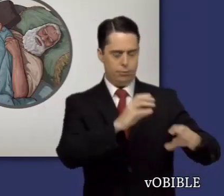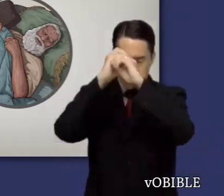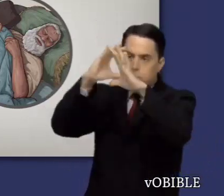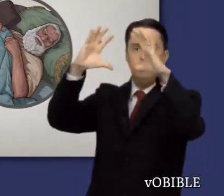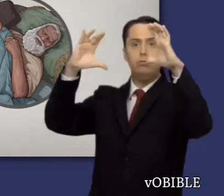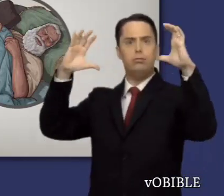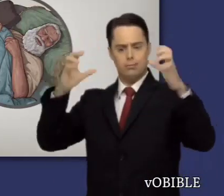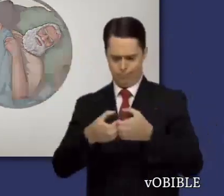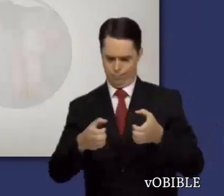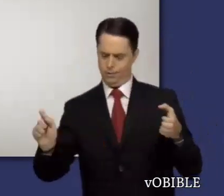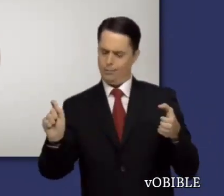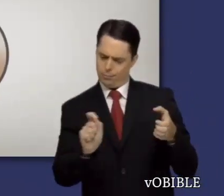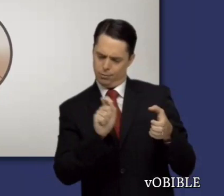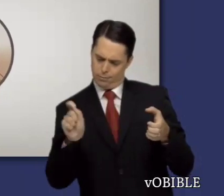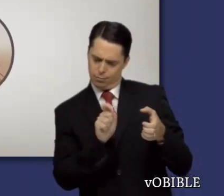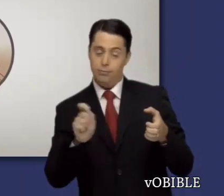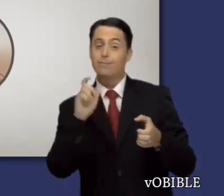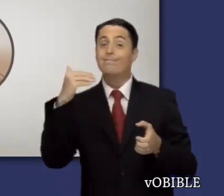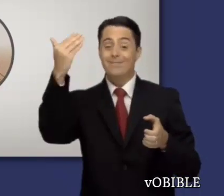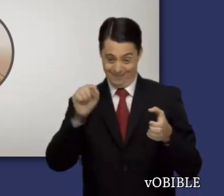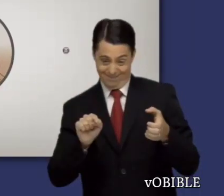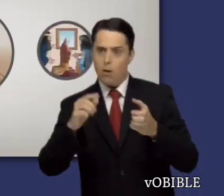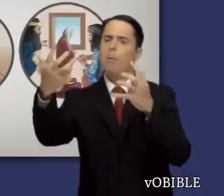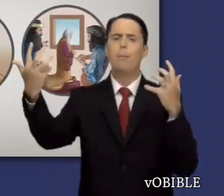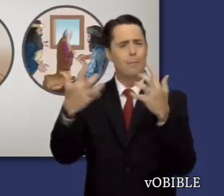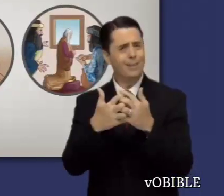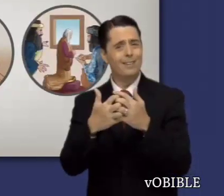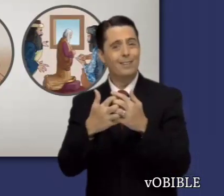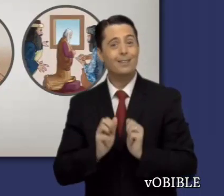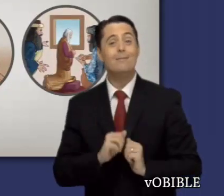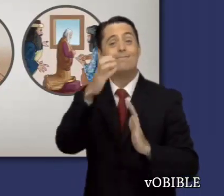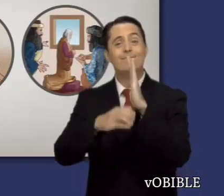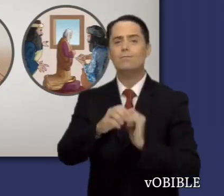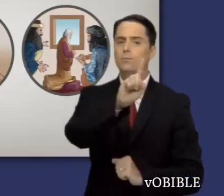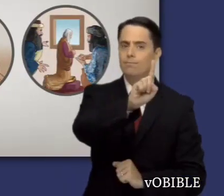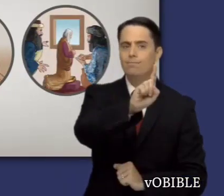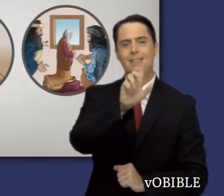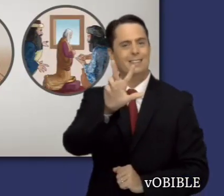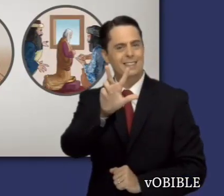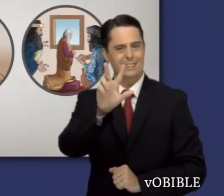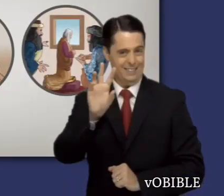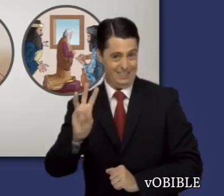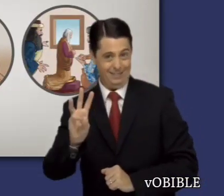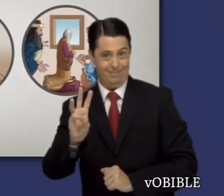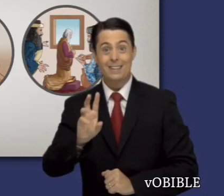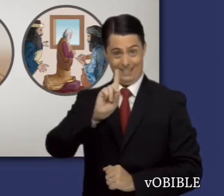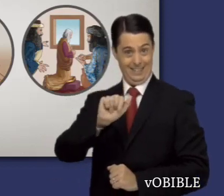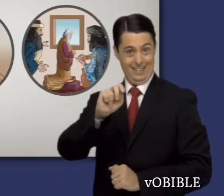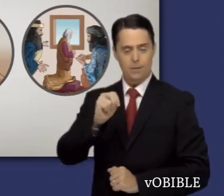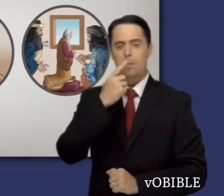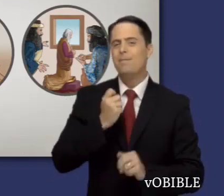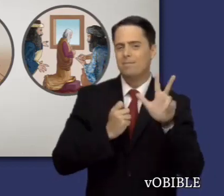En los capítulos 1, 3 y 6 se relatan las pruebas de lealtad que Daniel y sus compañeros hebreos afrontan con